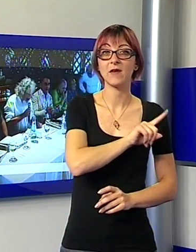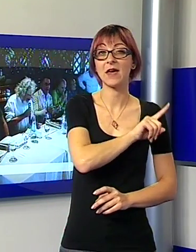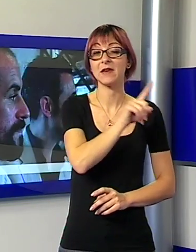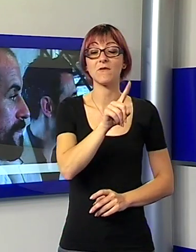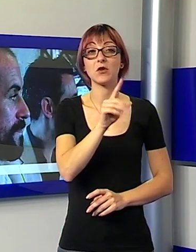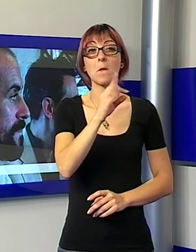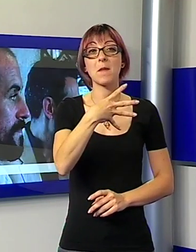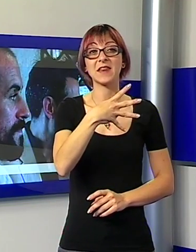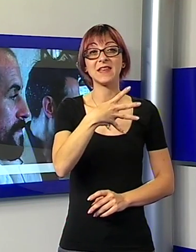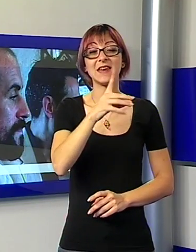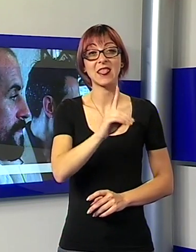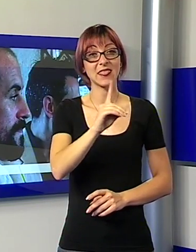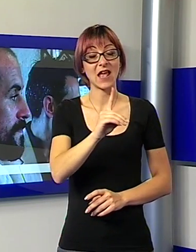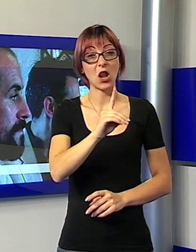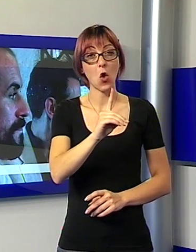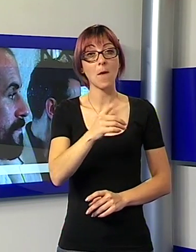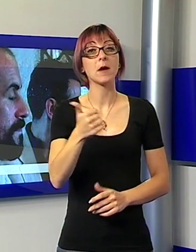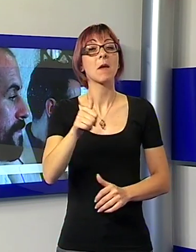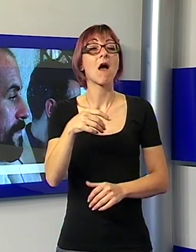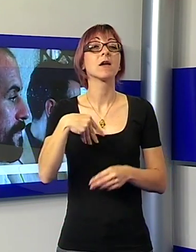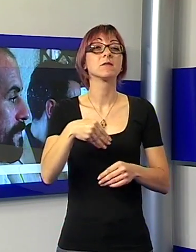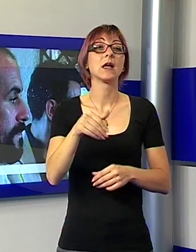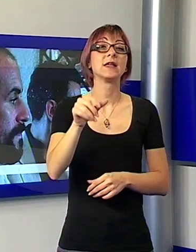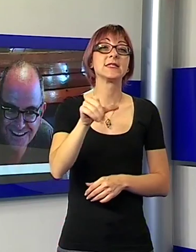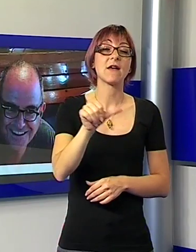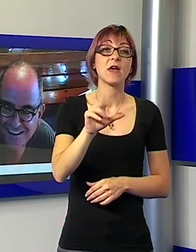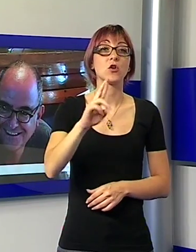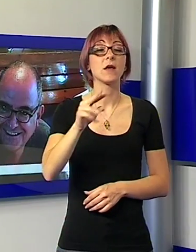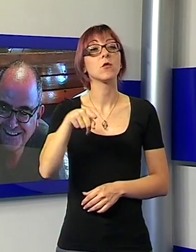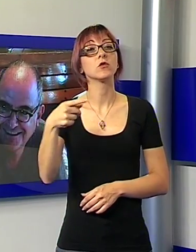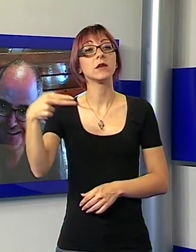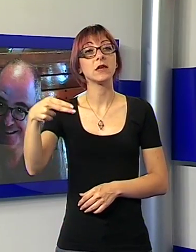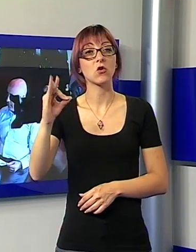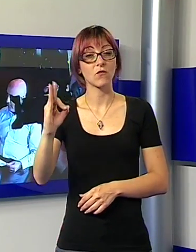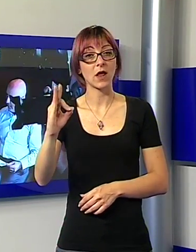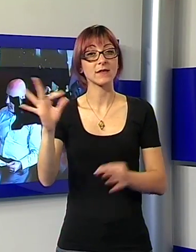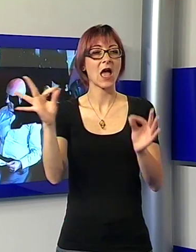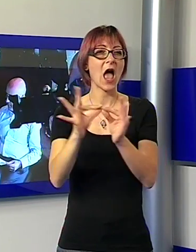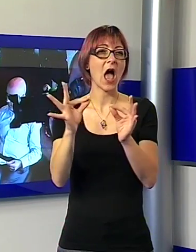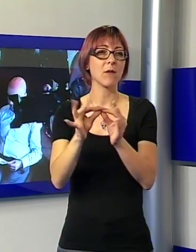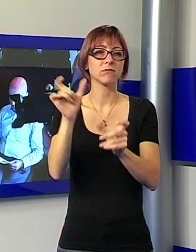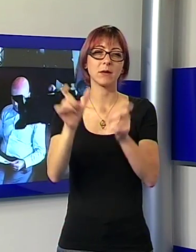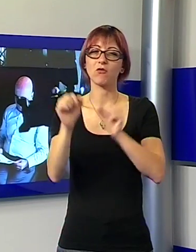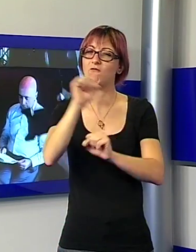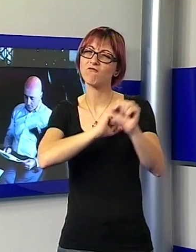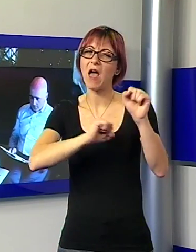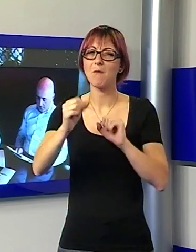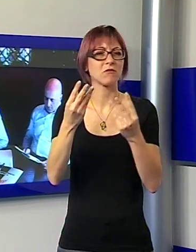'Ombra, passando per Saverio Raimondo e Nino Frassica. È stata un'edizione con tantissimi nomi e volti noti, quella